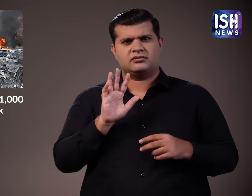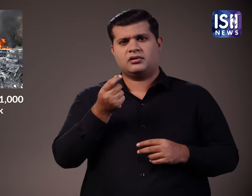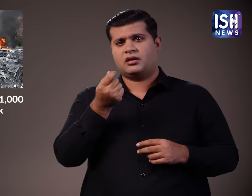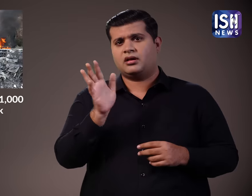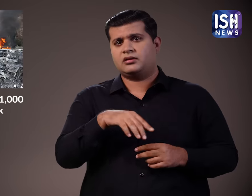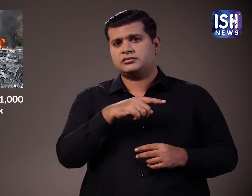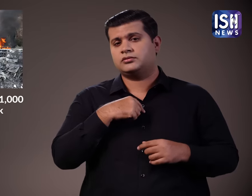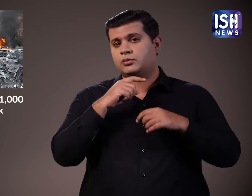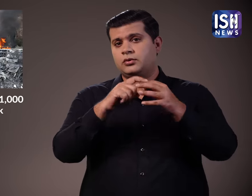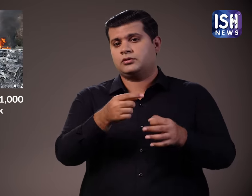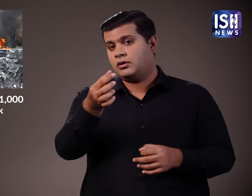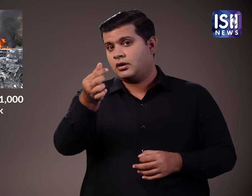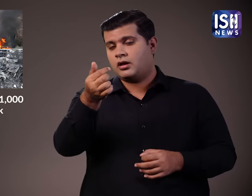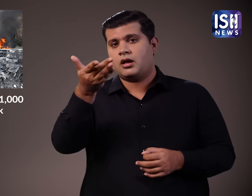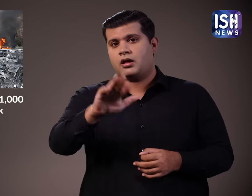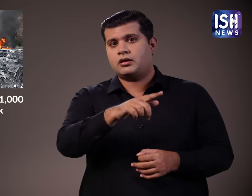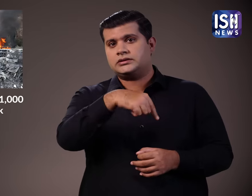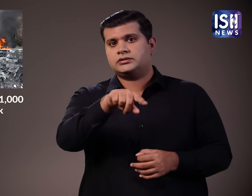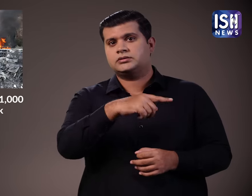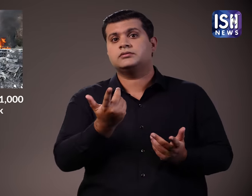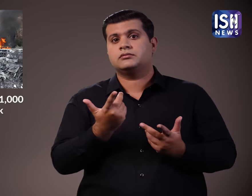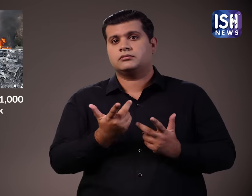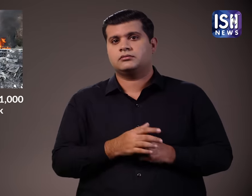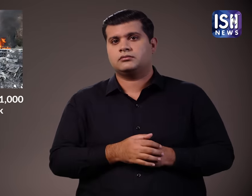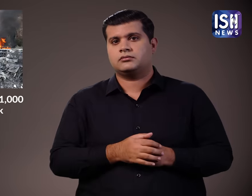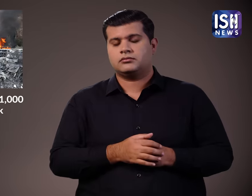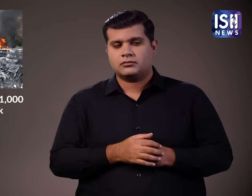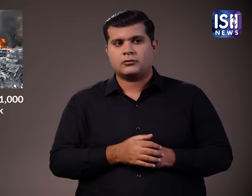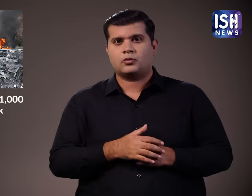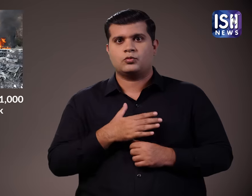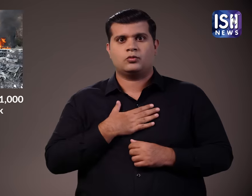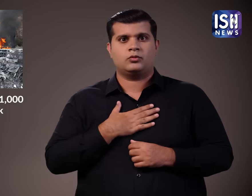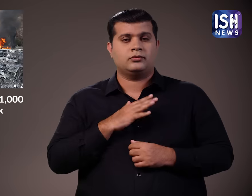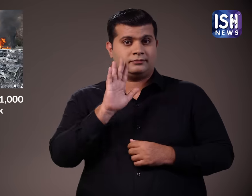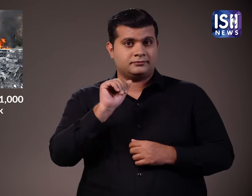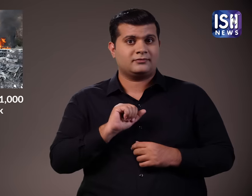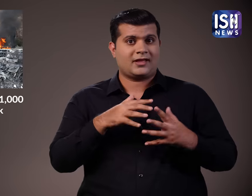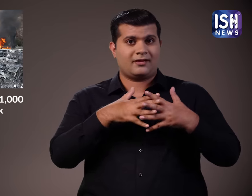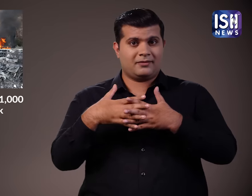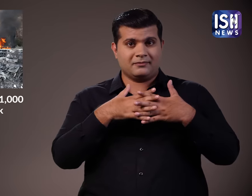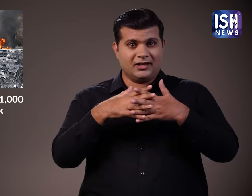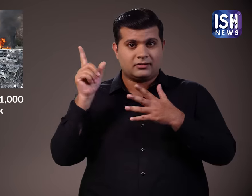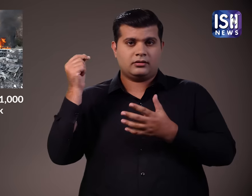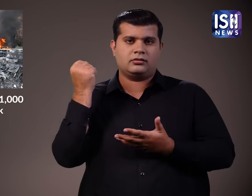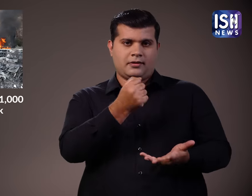कर रहा है अमेरिका, फिलिस्तीन को